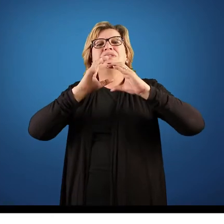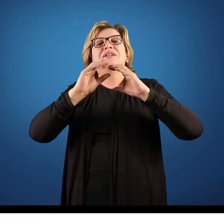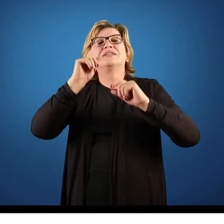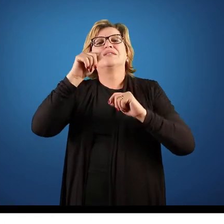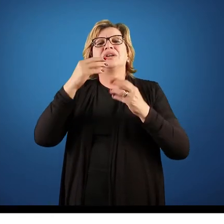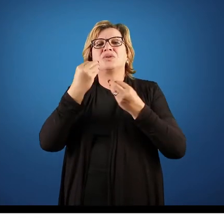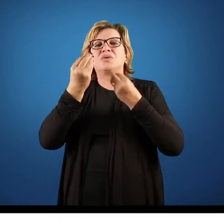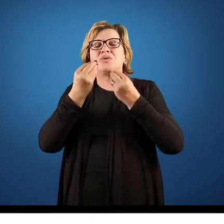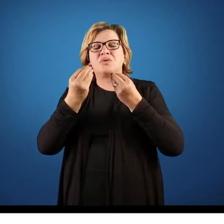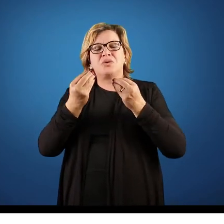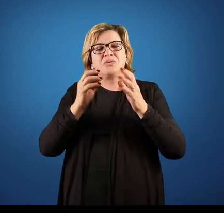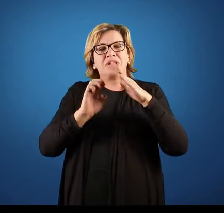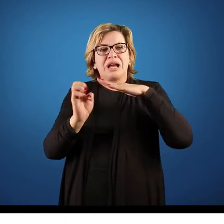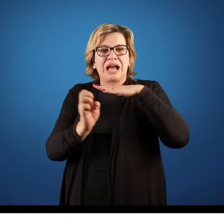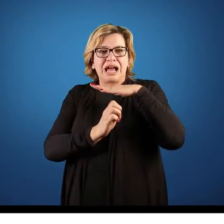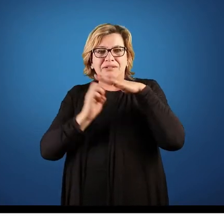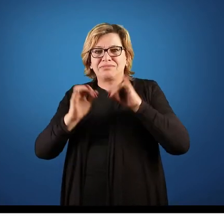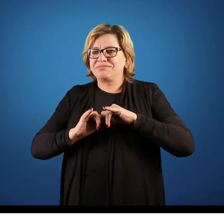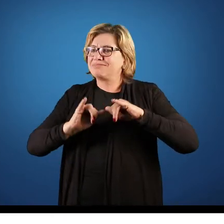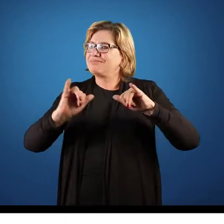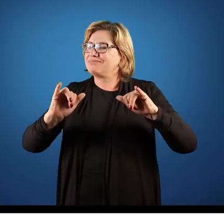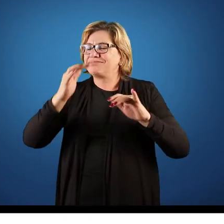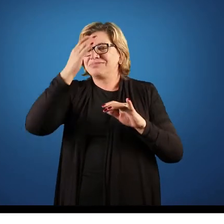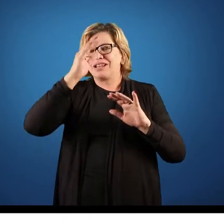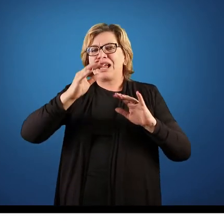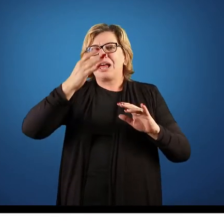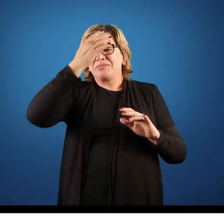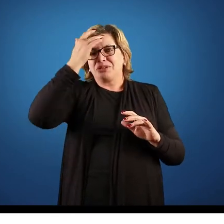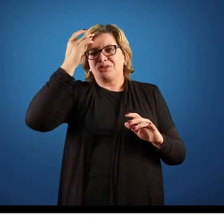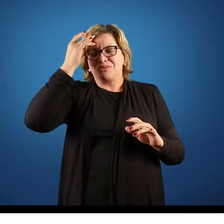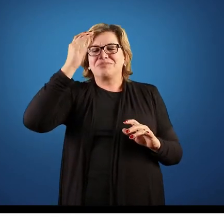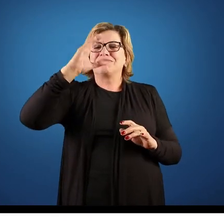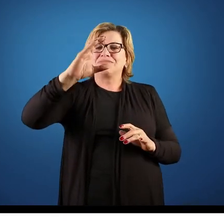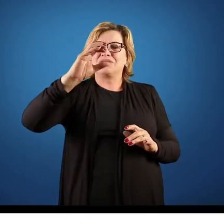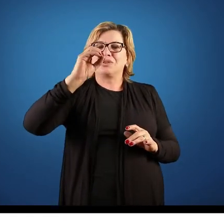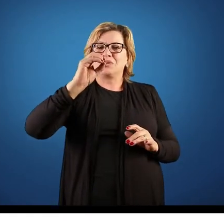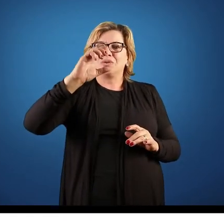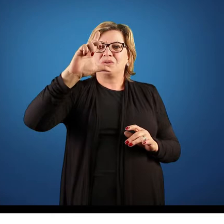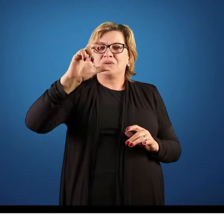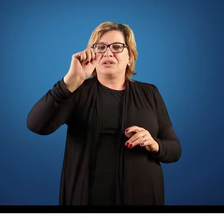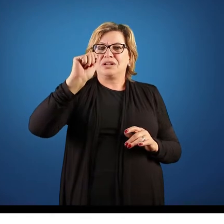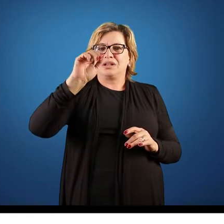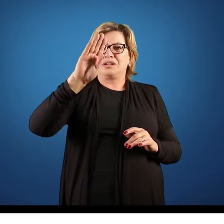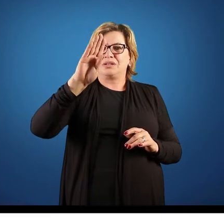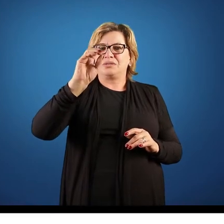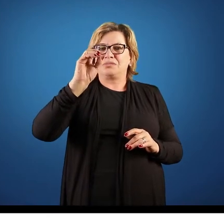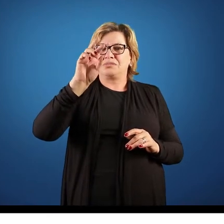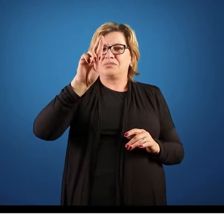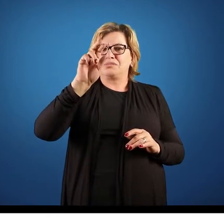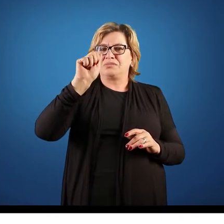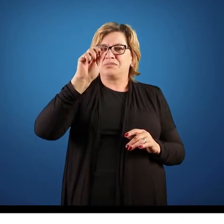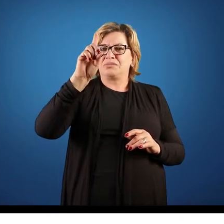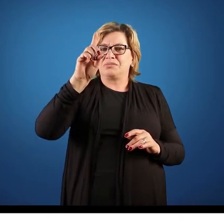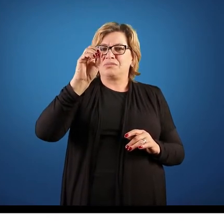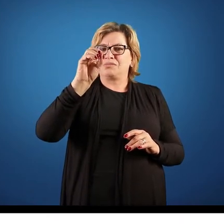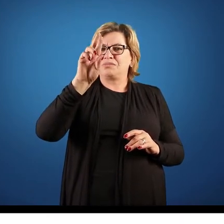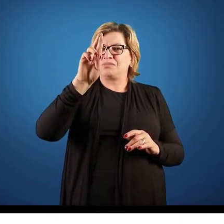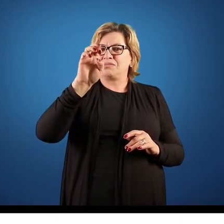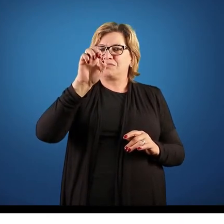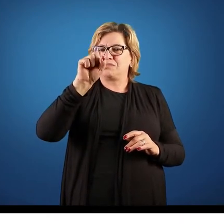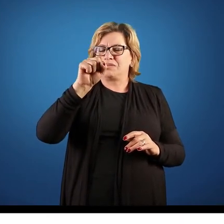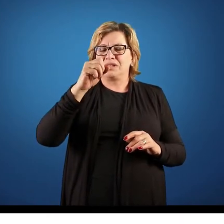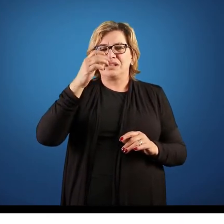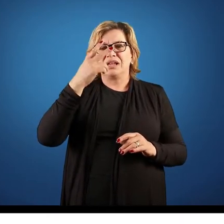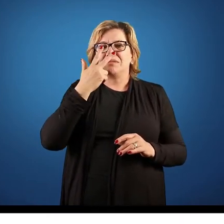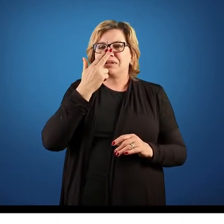empresa comunica isso a todos os colaboradores. Nós, seres humanos, por incrível que pareça, nós somos resistentes a mudanças, mesmo que a mudança